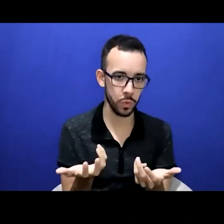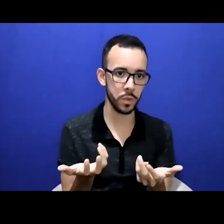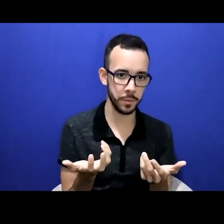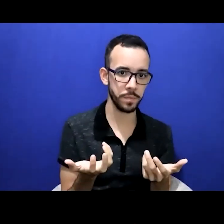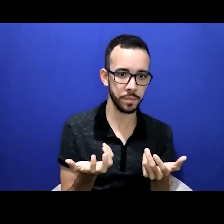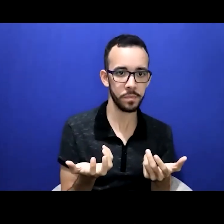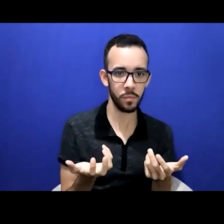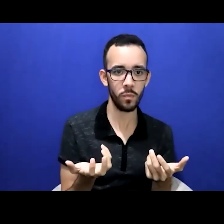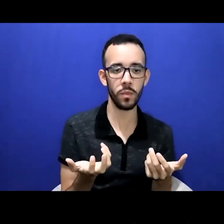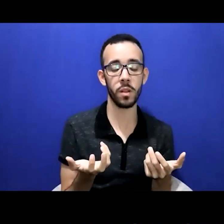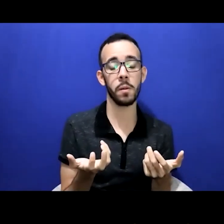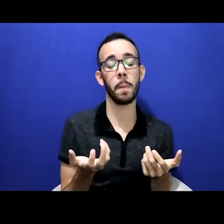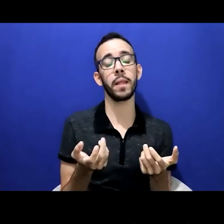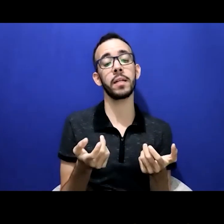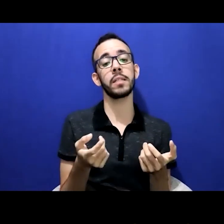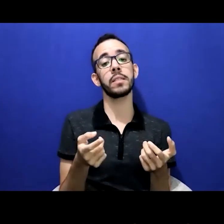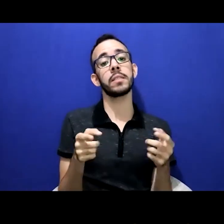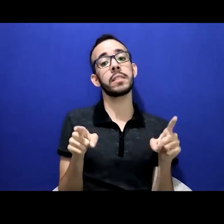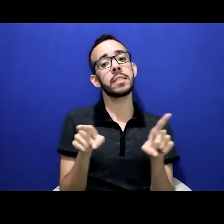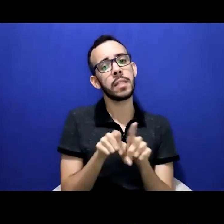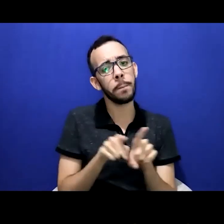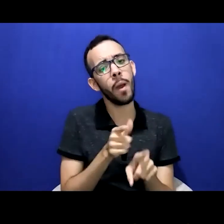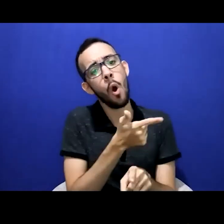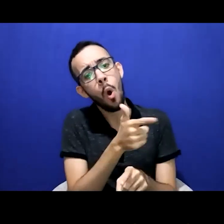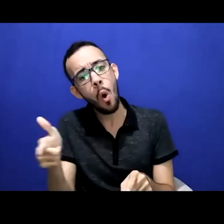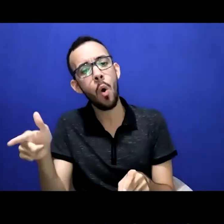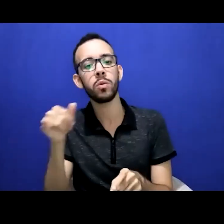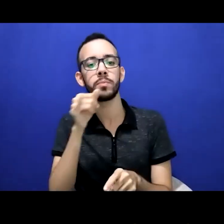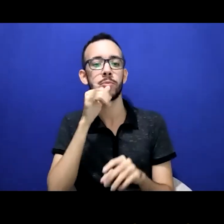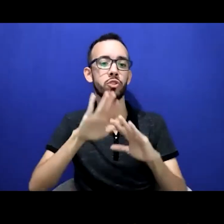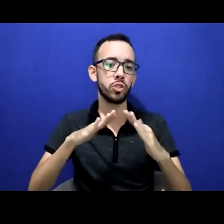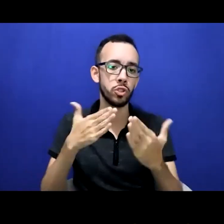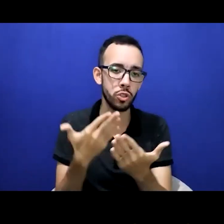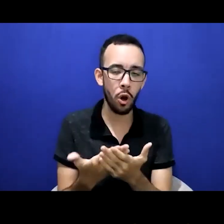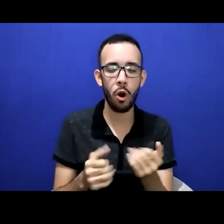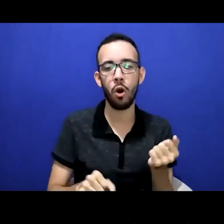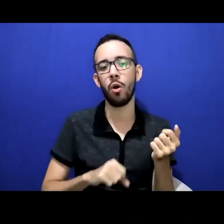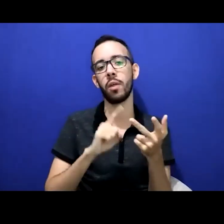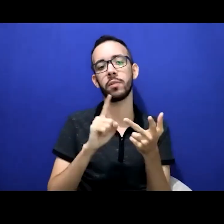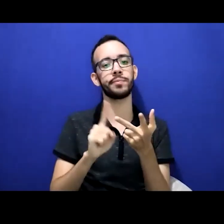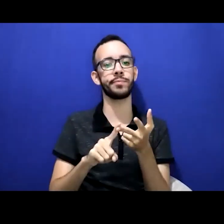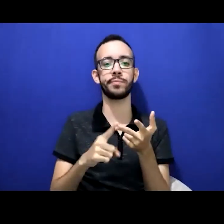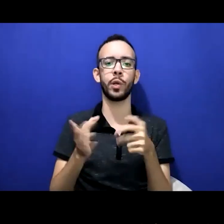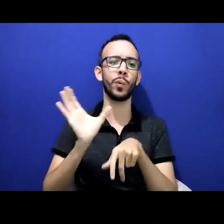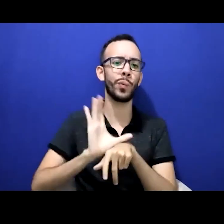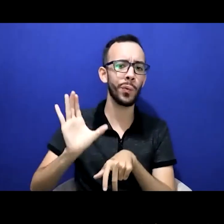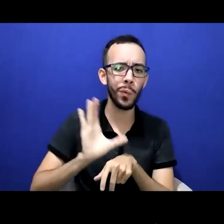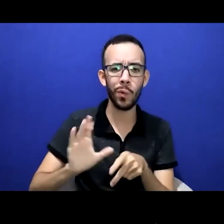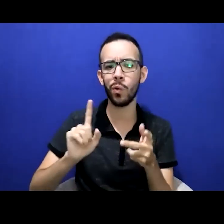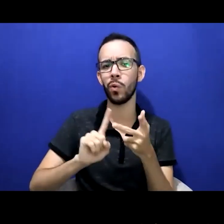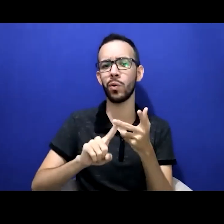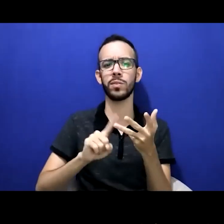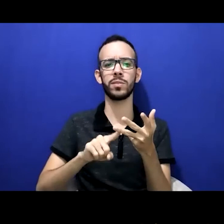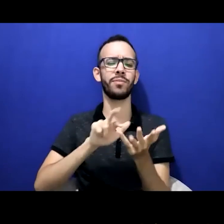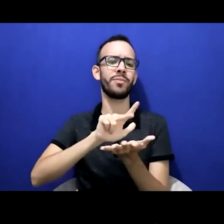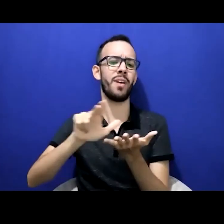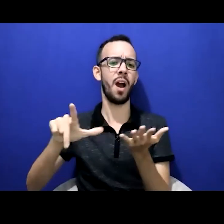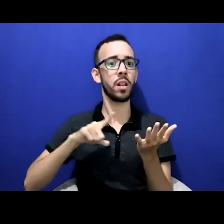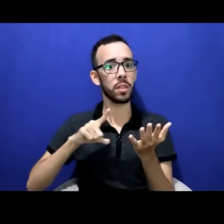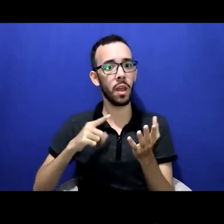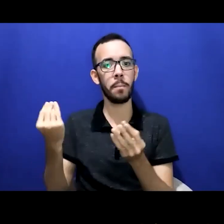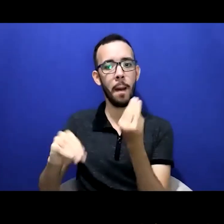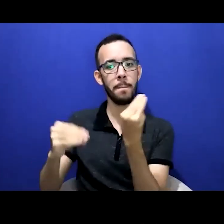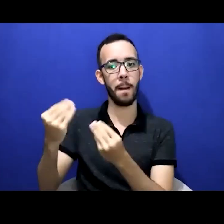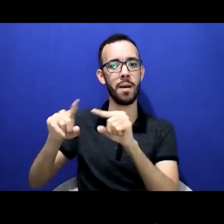surdos puderam participar desses eventos culturais musicais através disso mas isso também pode se